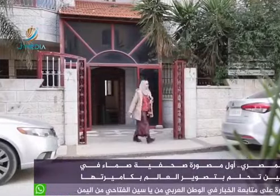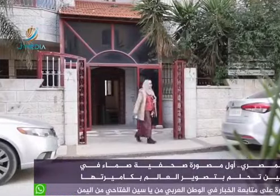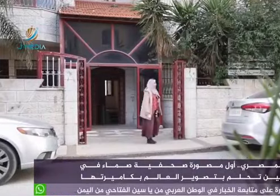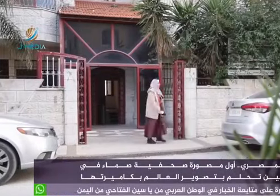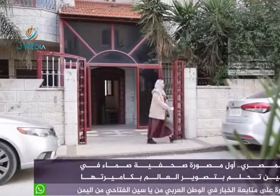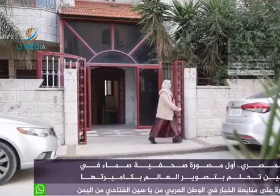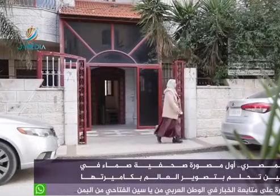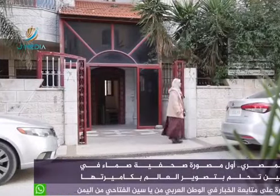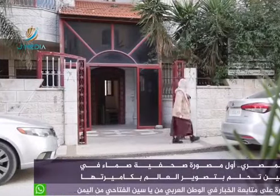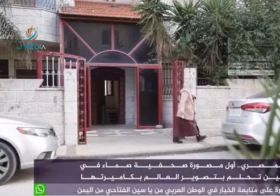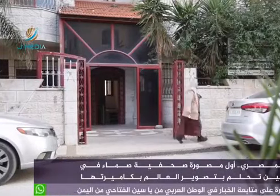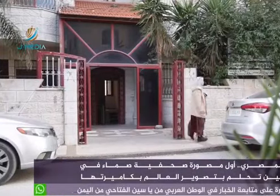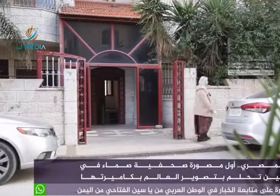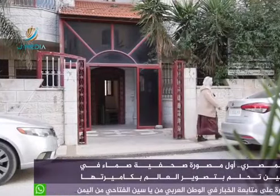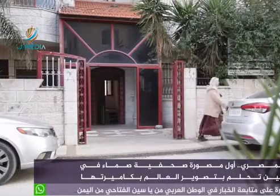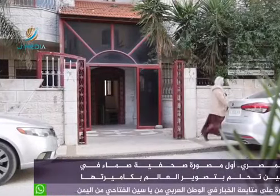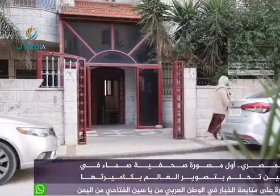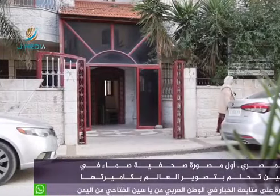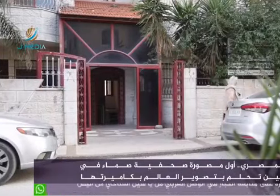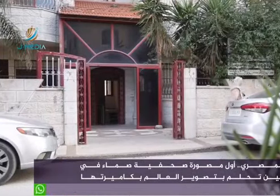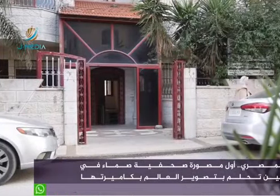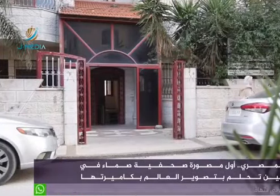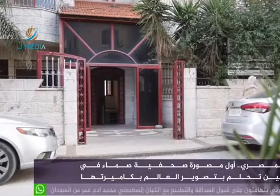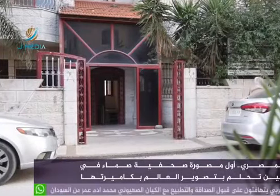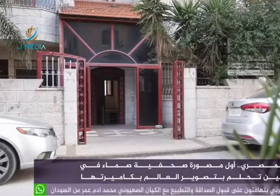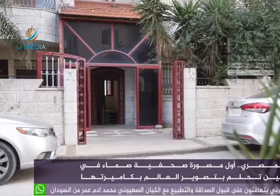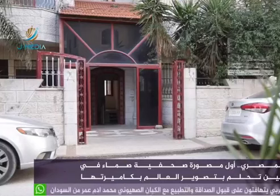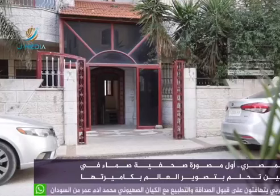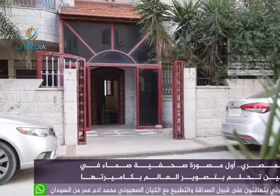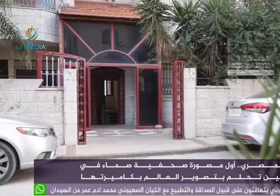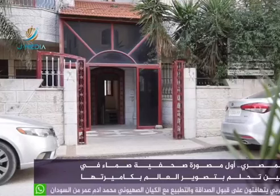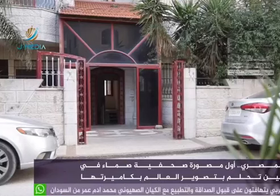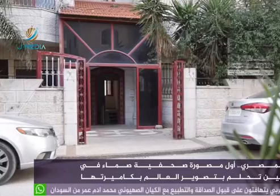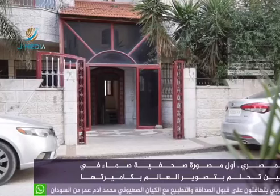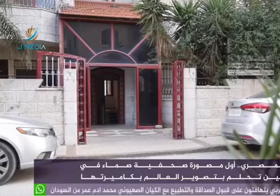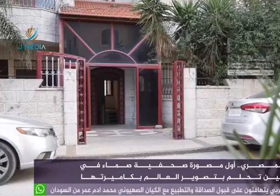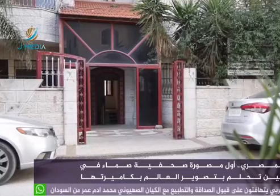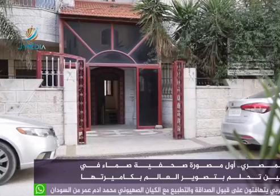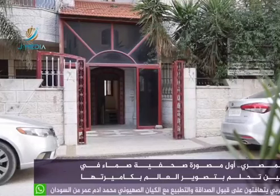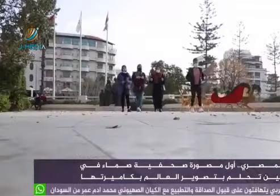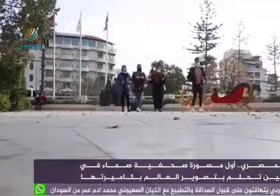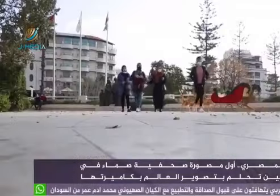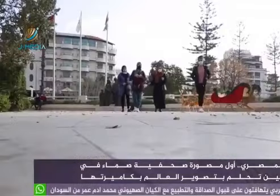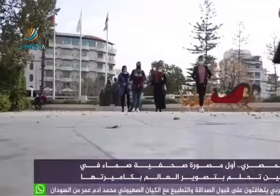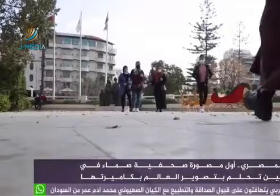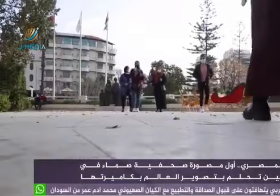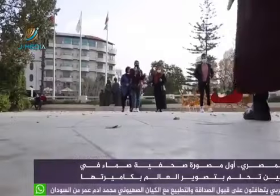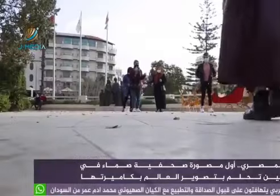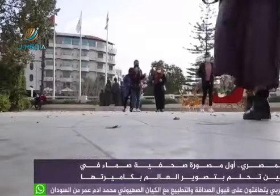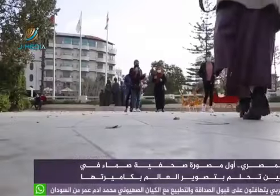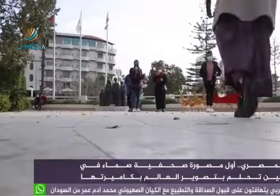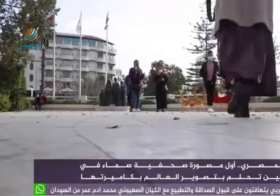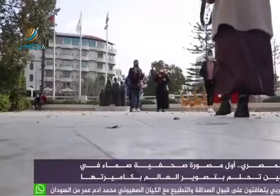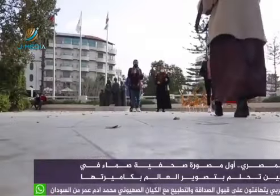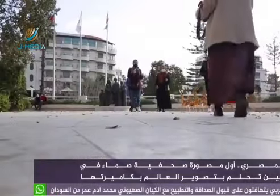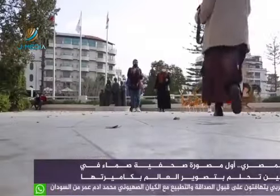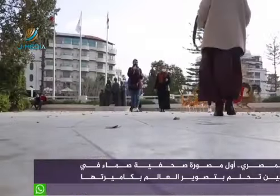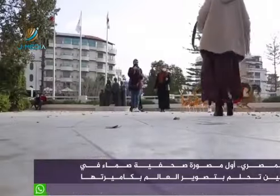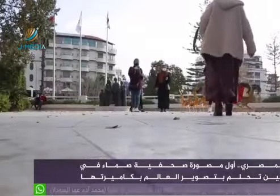كثير نشاطات إنه لحالي طبعاً أمي دايماً كانت تحكي لي روحي وتشجعني